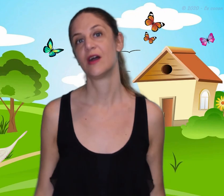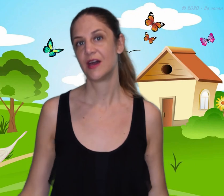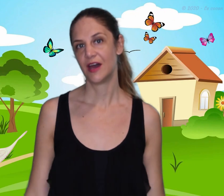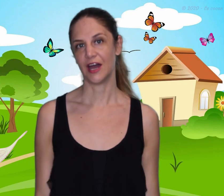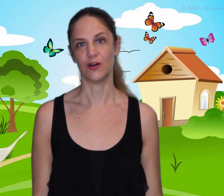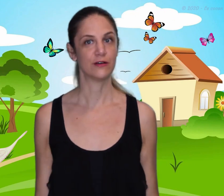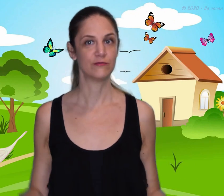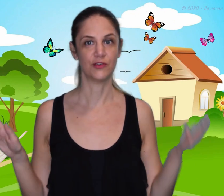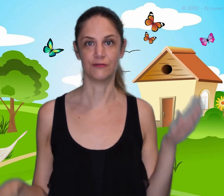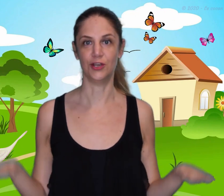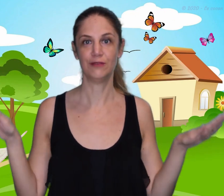Alors, voler.